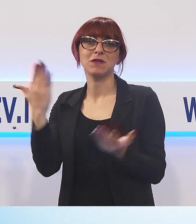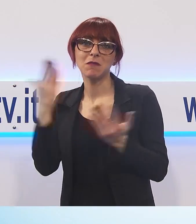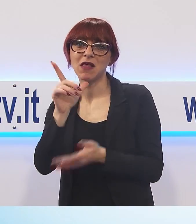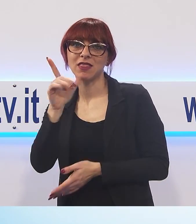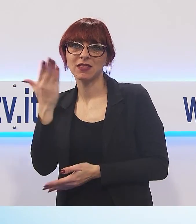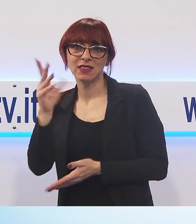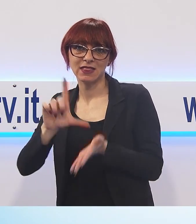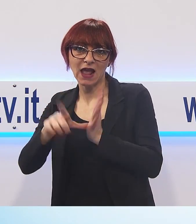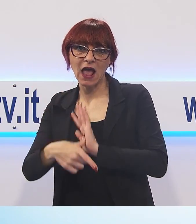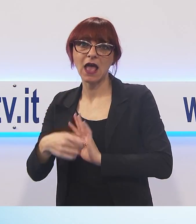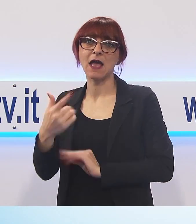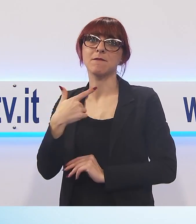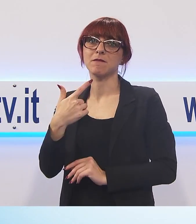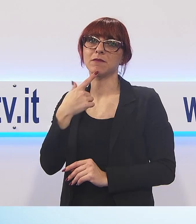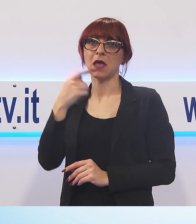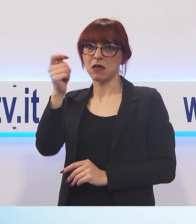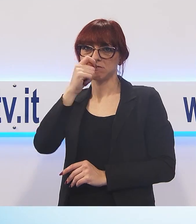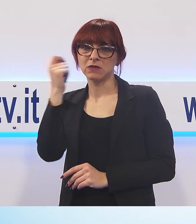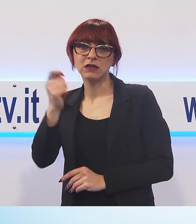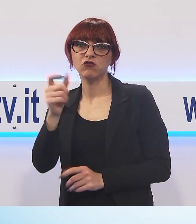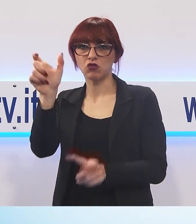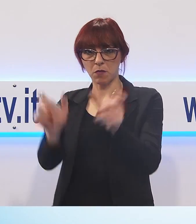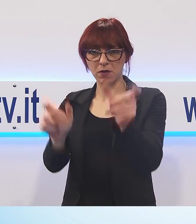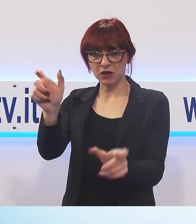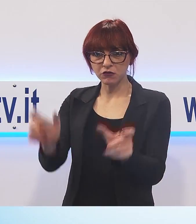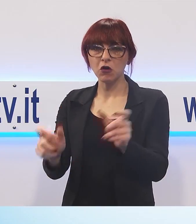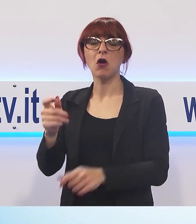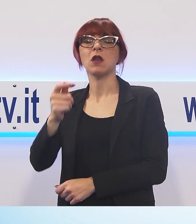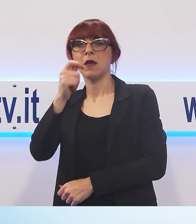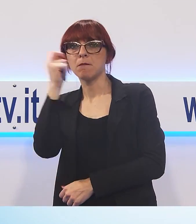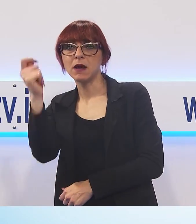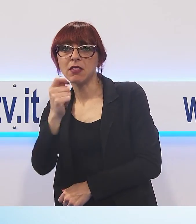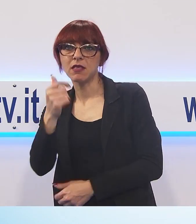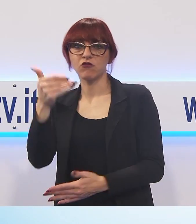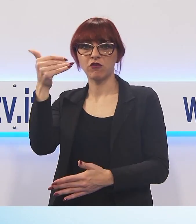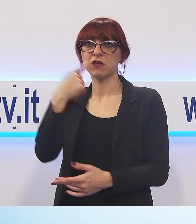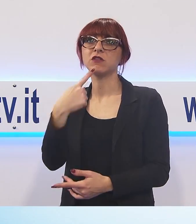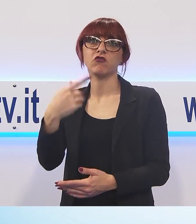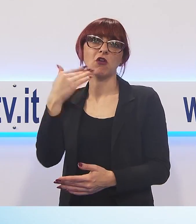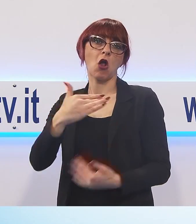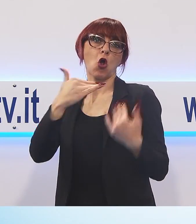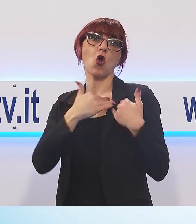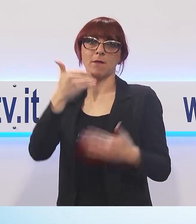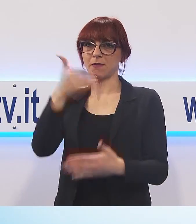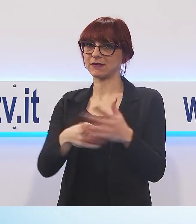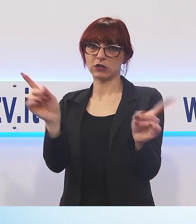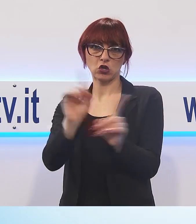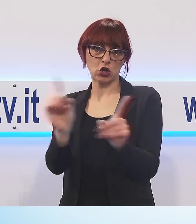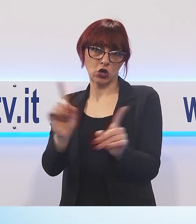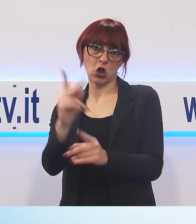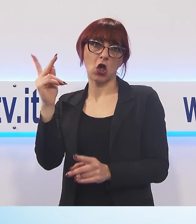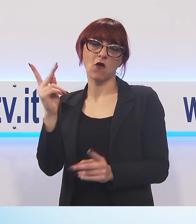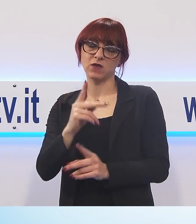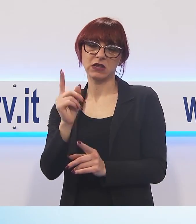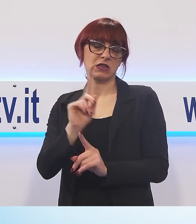dicendogli che la colpa è degli avvocati a Zecca Garbugli, che la colpa è della prescrizione. Questa è la realtà. I penalisti condannano il